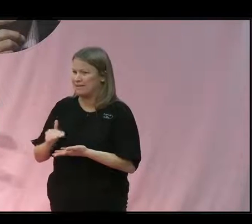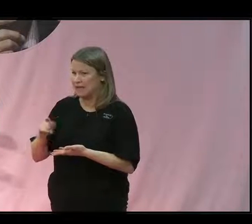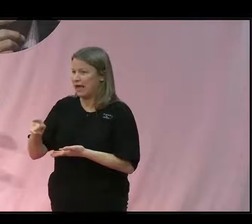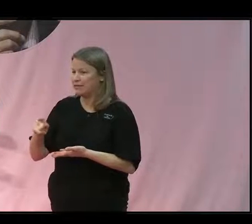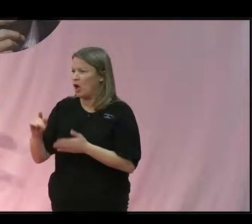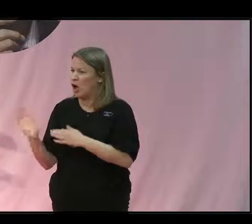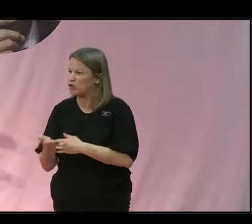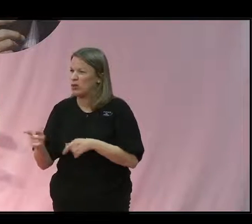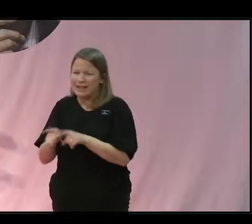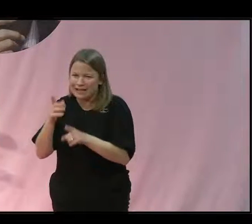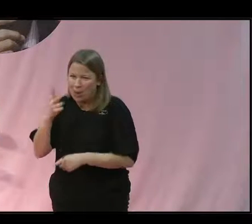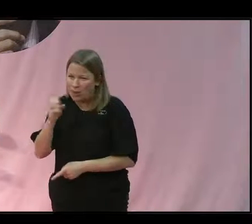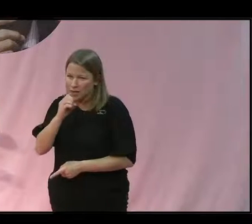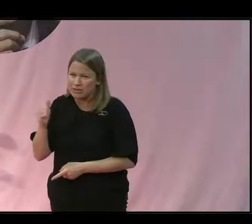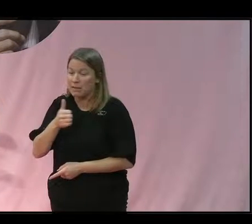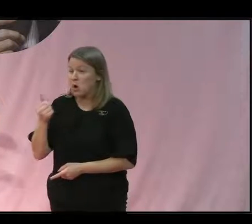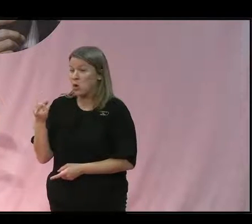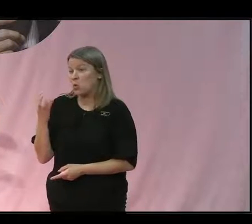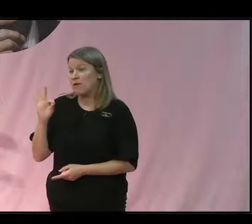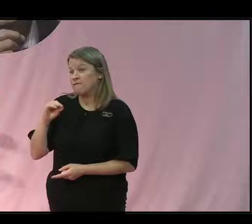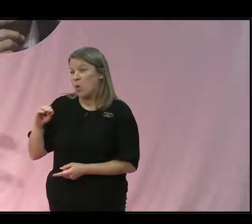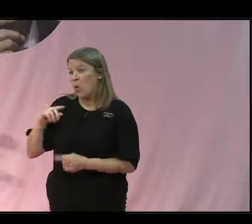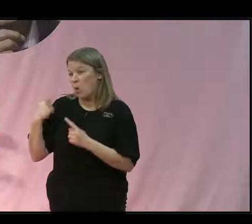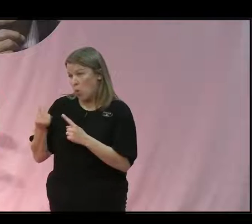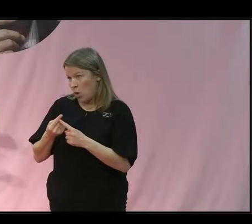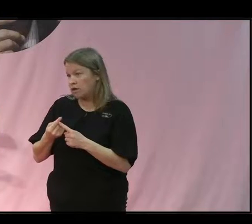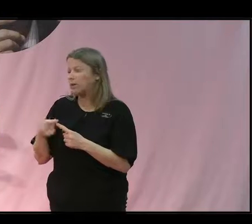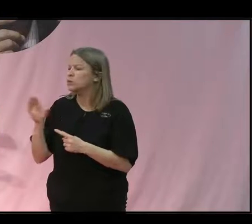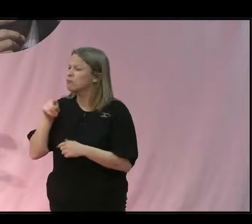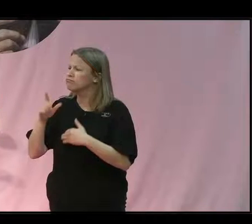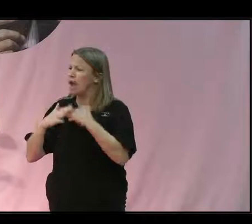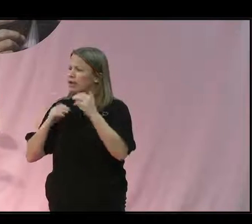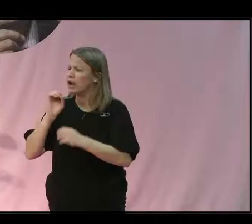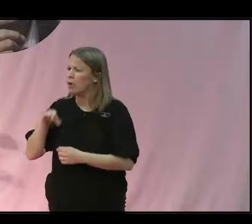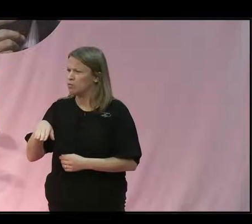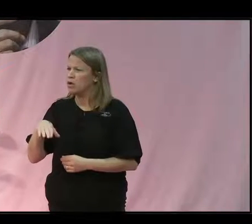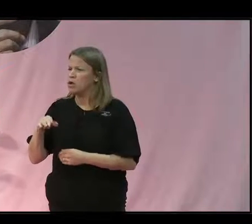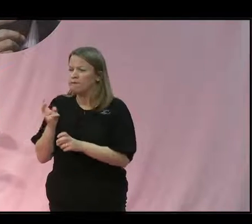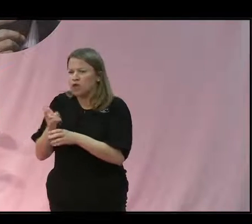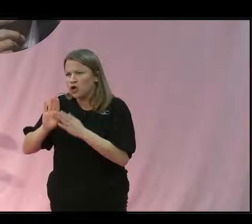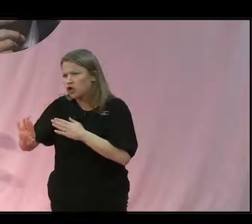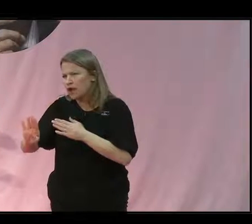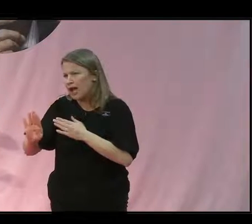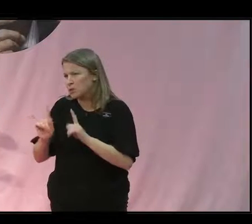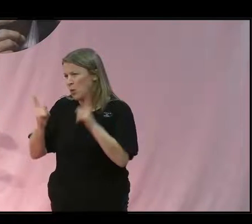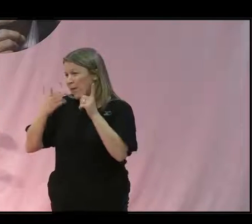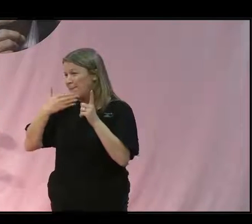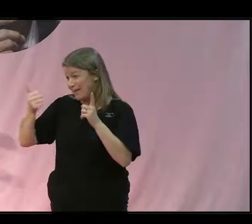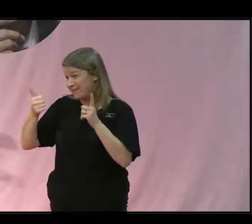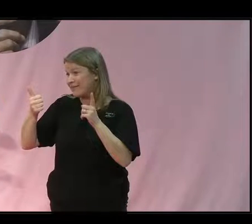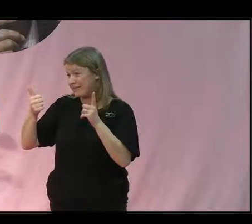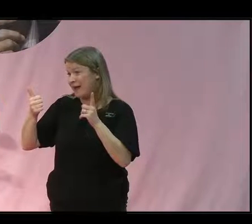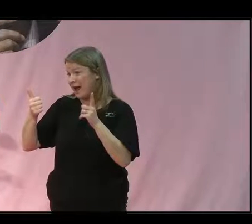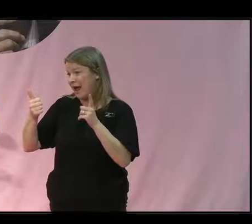sagt nästan 80 procent på bara några få år. Och det handlade om att man skyddade skogar bättre som Anders var inne på. Man